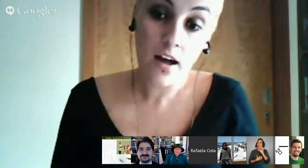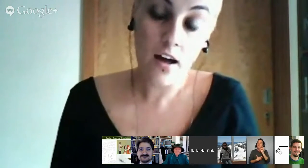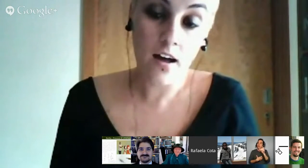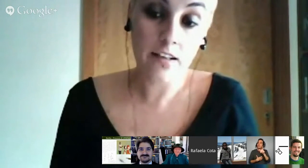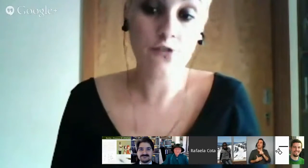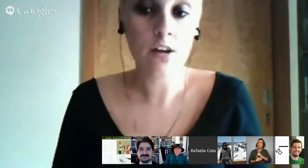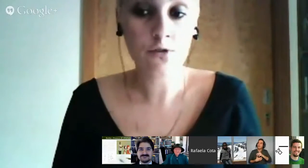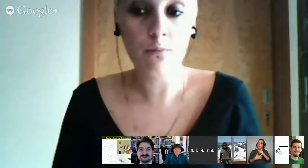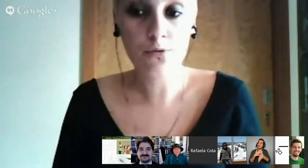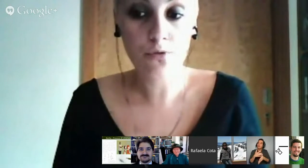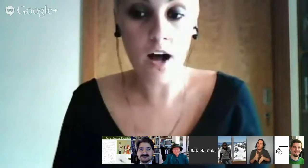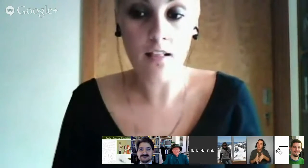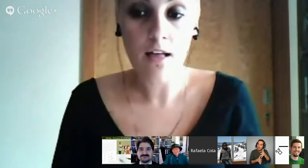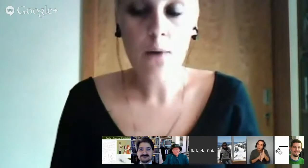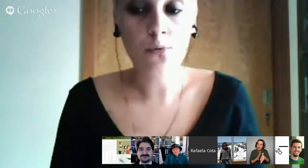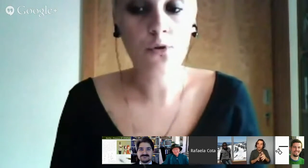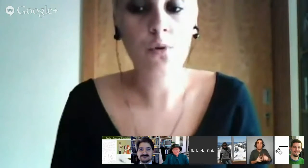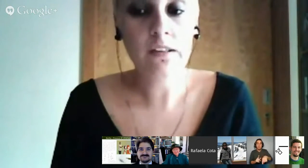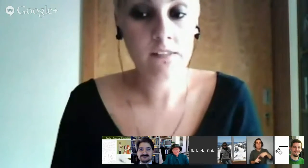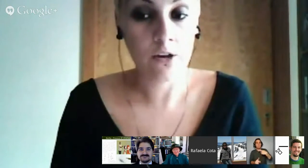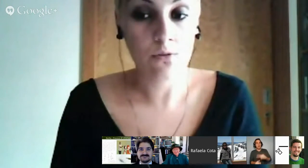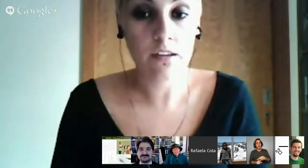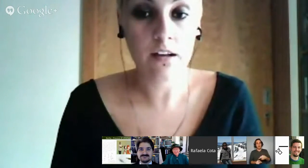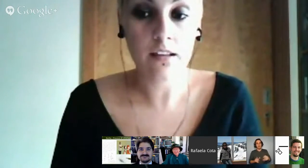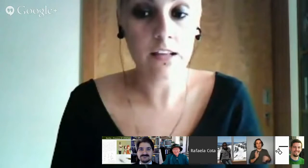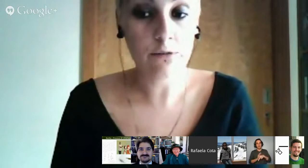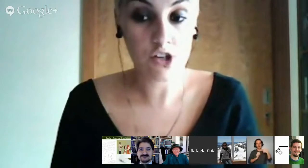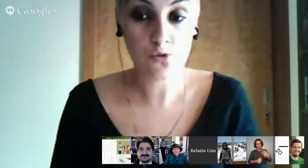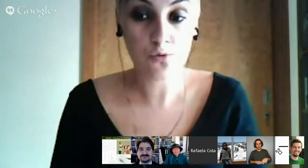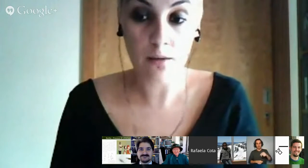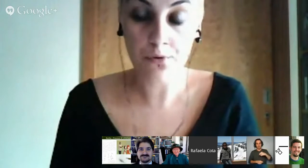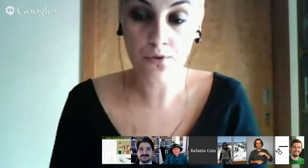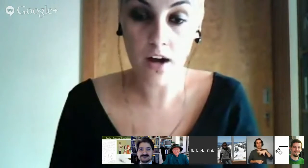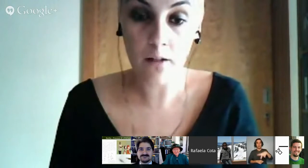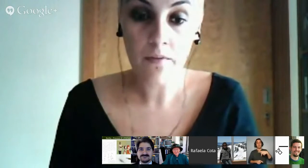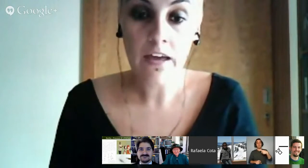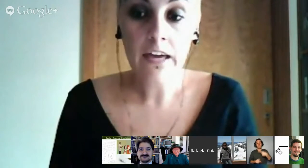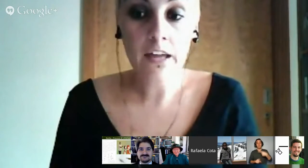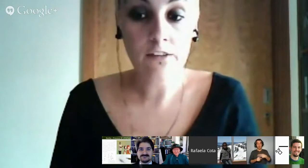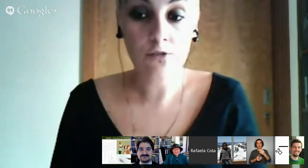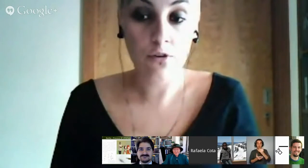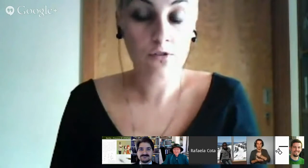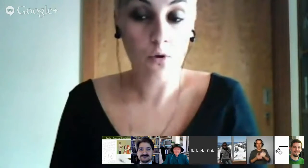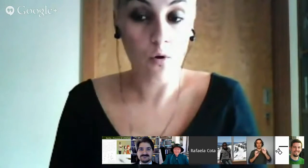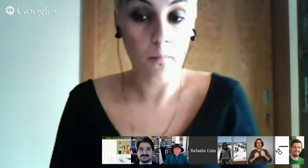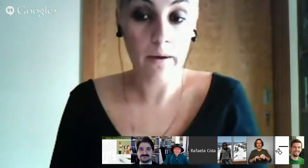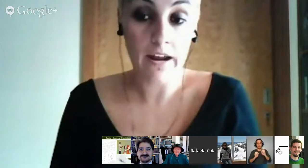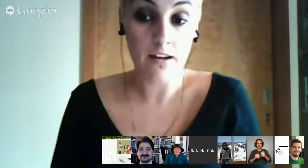relacionado com Portugal. Porque o ensino da língua gestual em Portugal iniciou-se com o